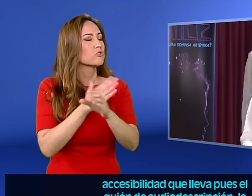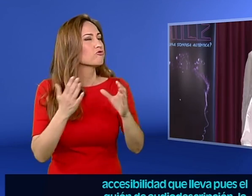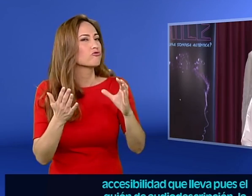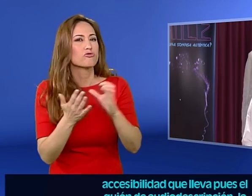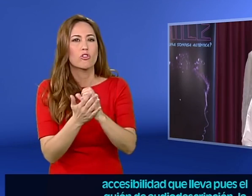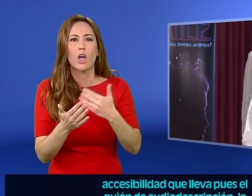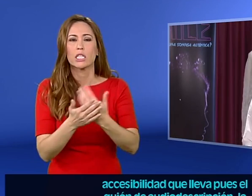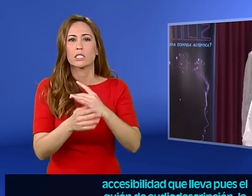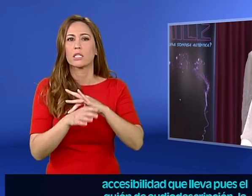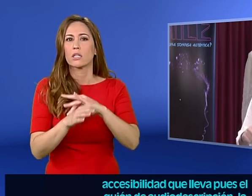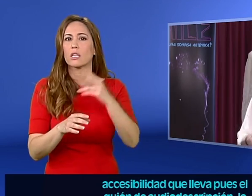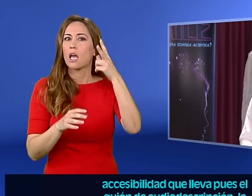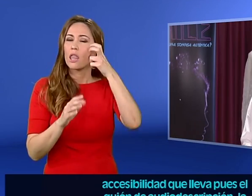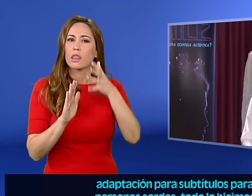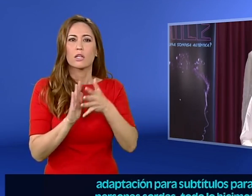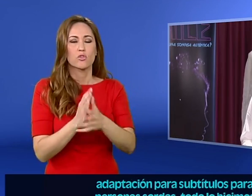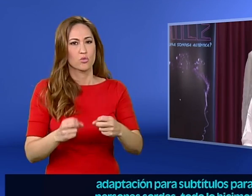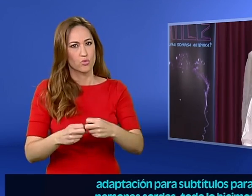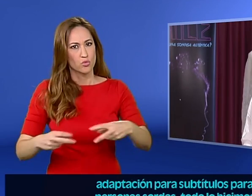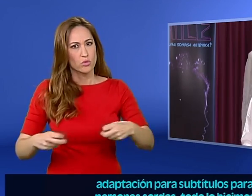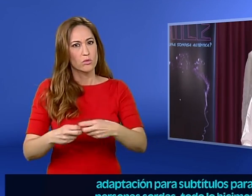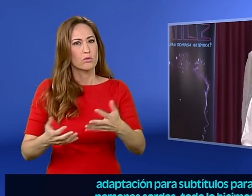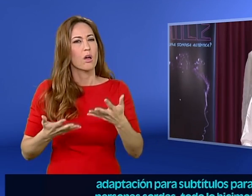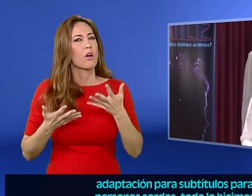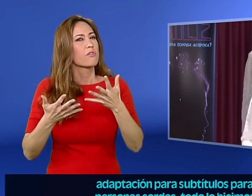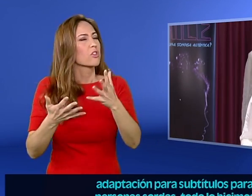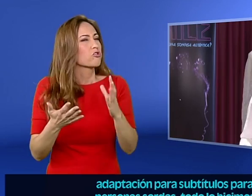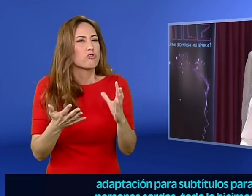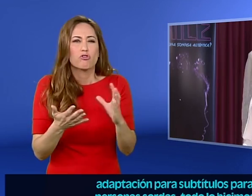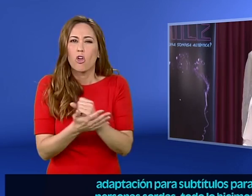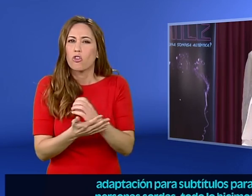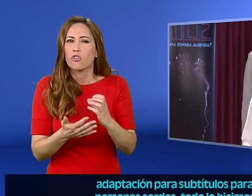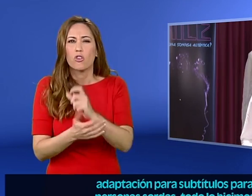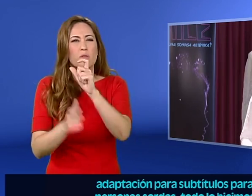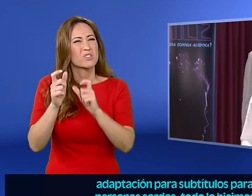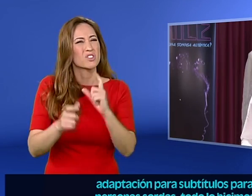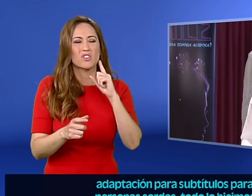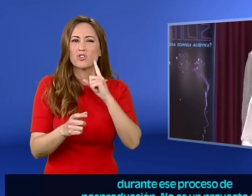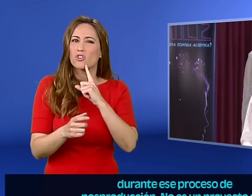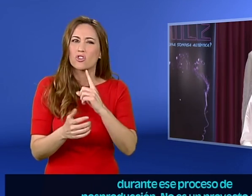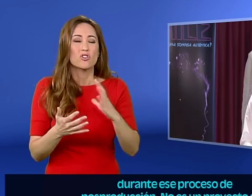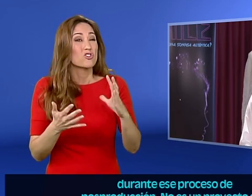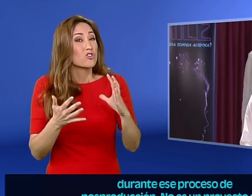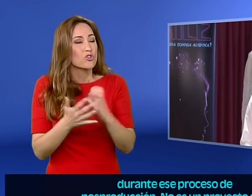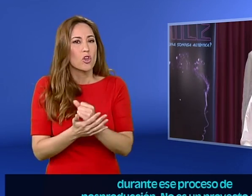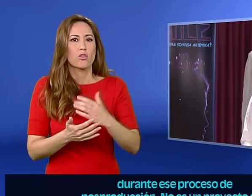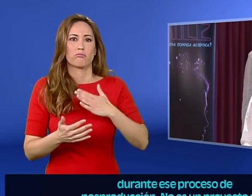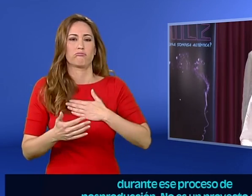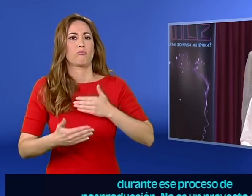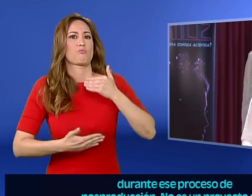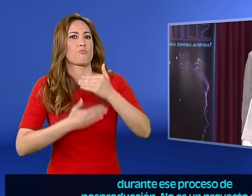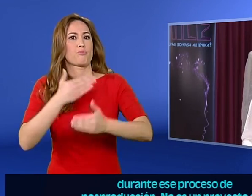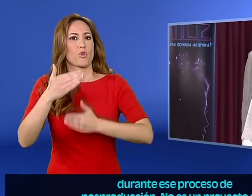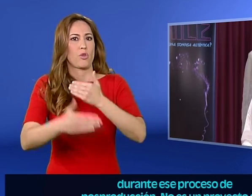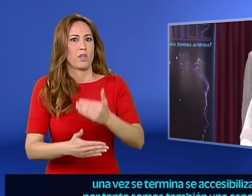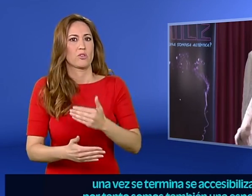el guión de audiodescripción, la adaptación para subtítulos para personas sordas, todo lo hicimos durante ese proceso de postproducción.